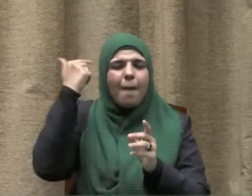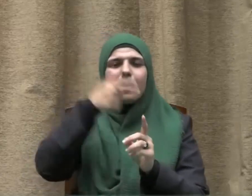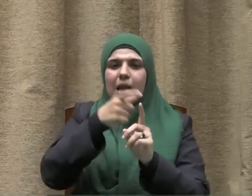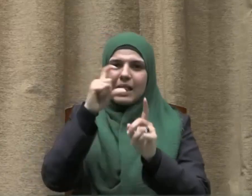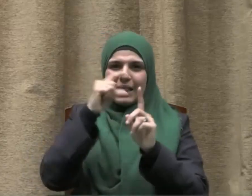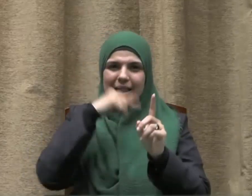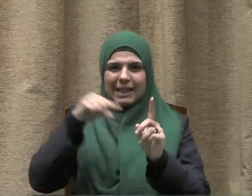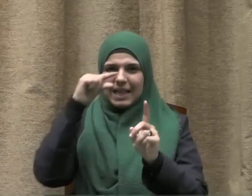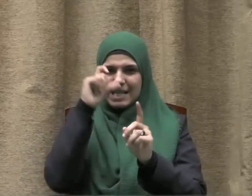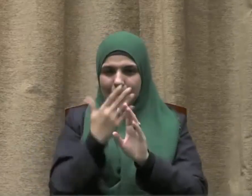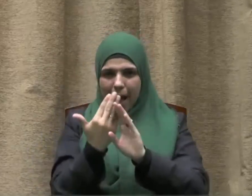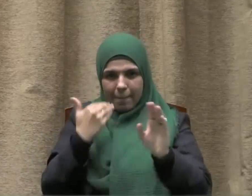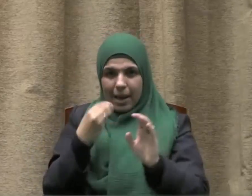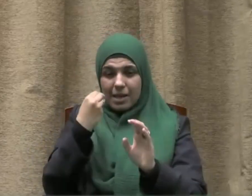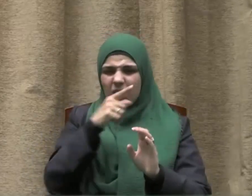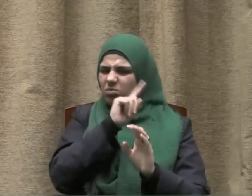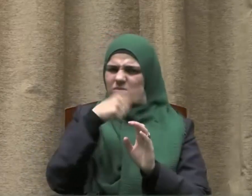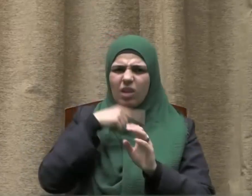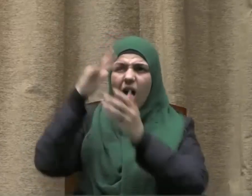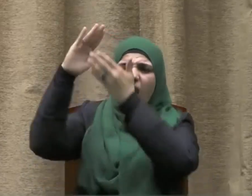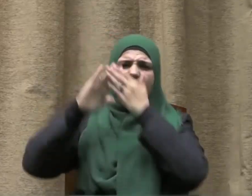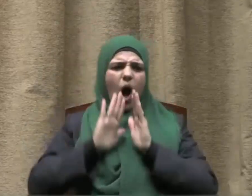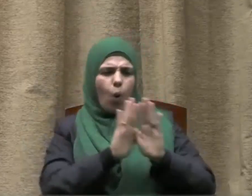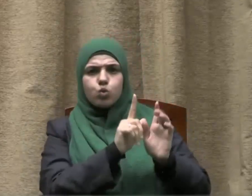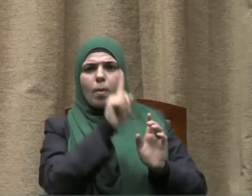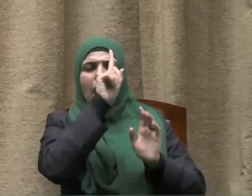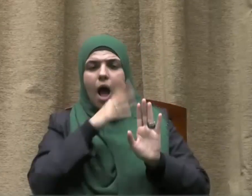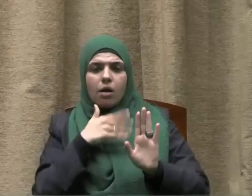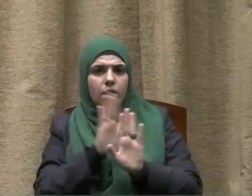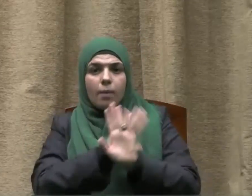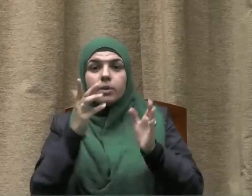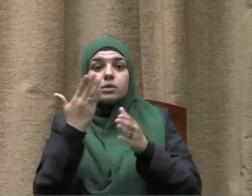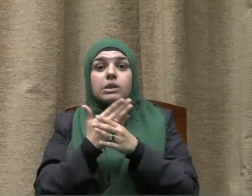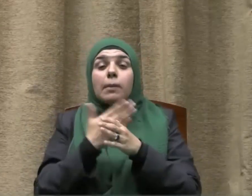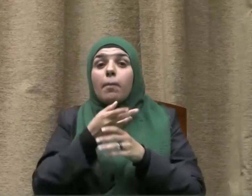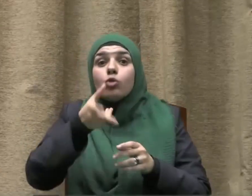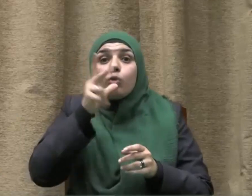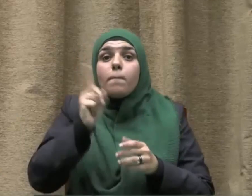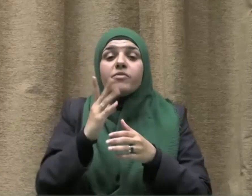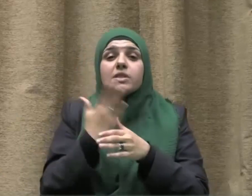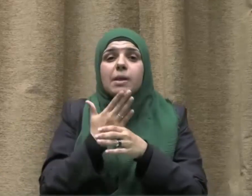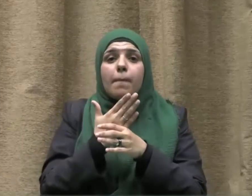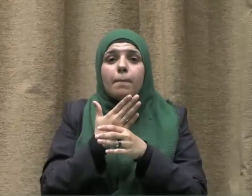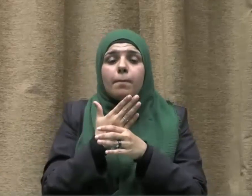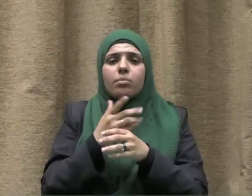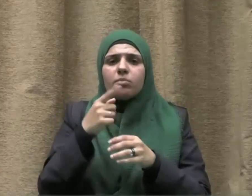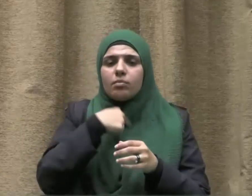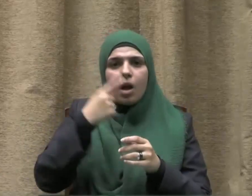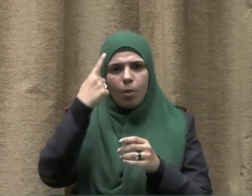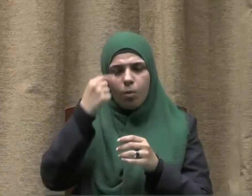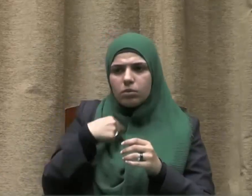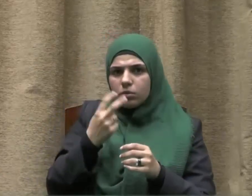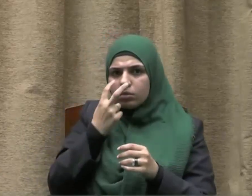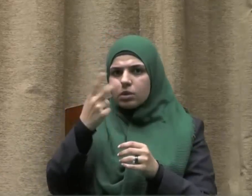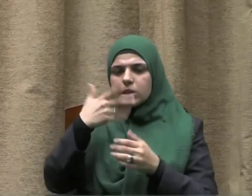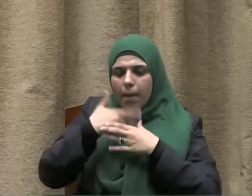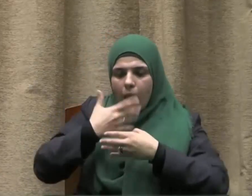الجاهلية قال أعوذ بالله قالوا ولمذاك قال كنت أصون